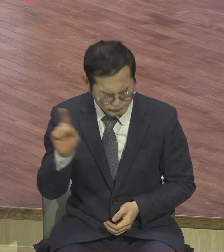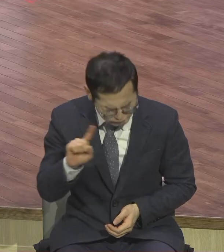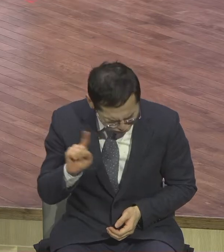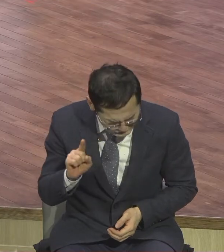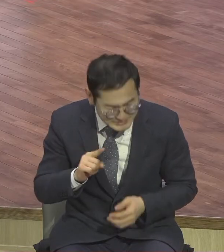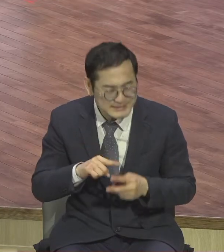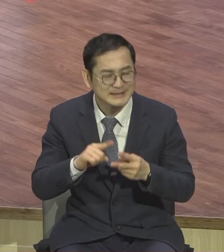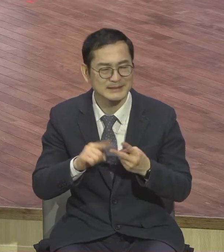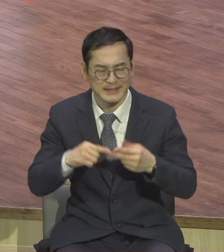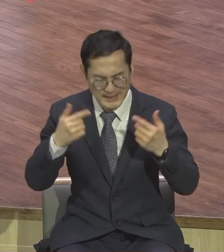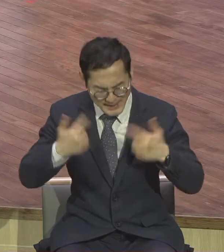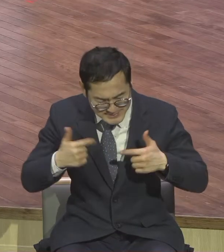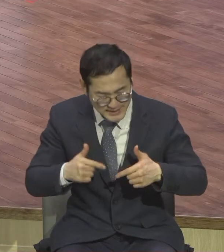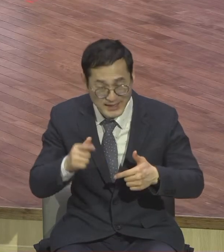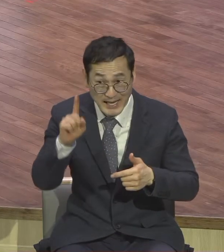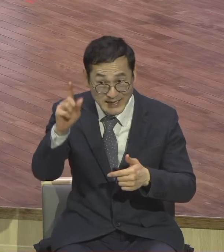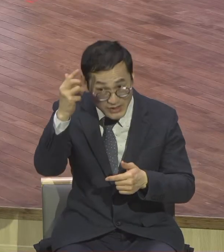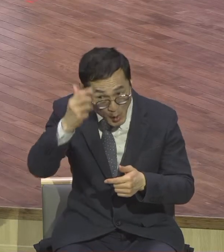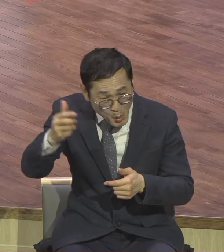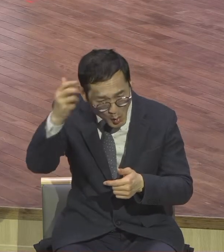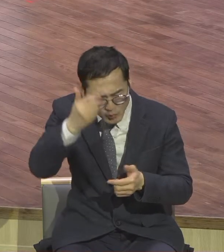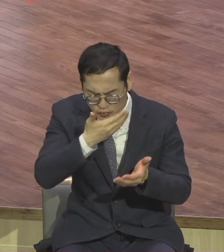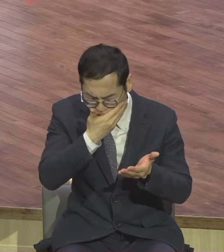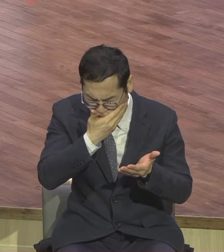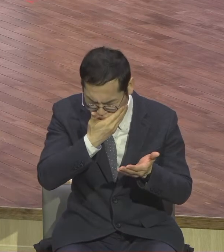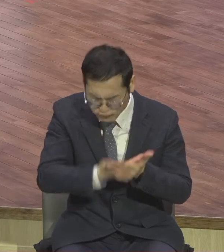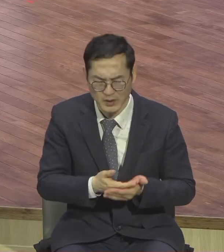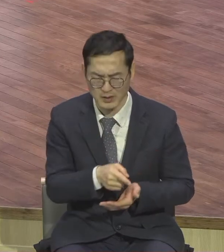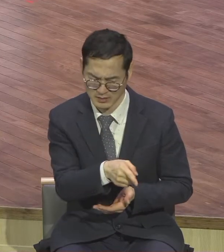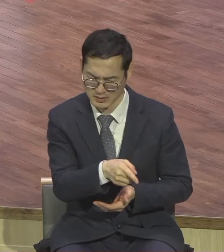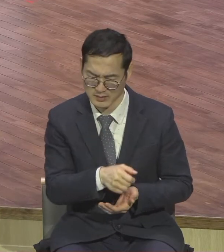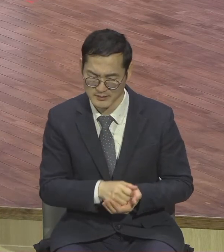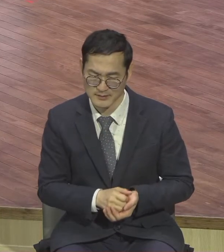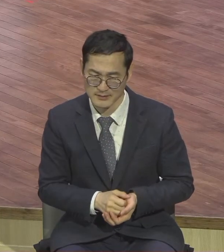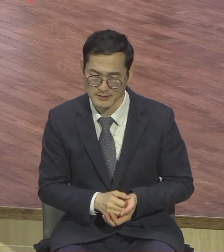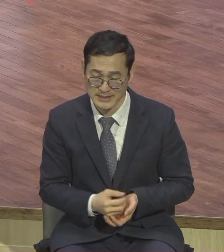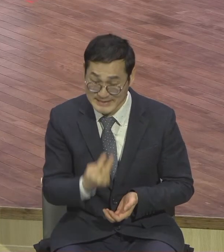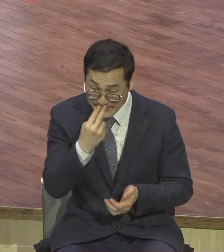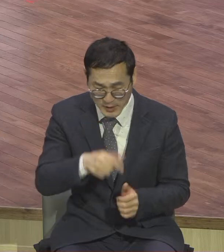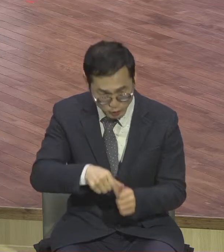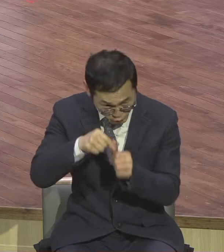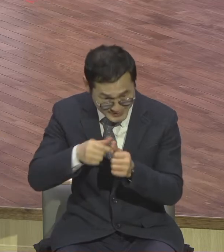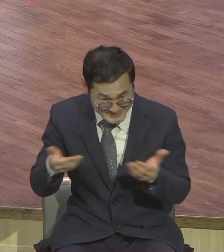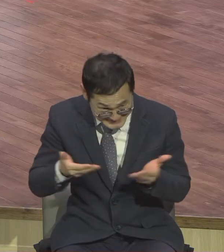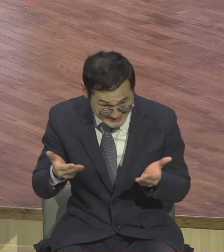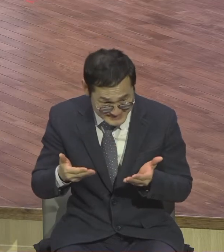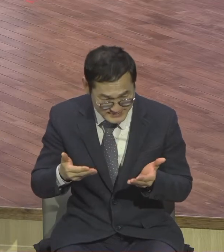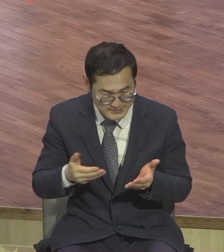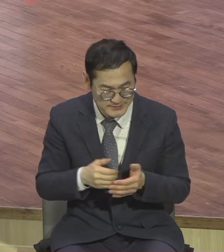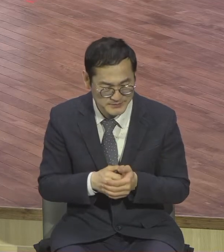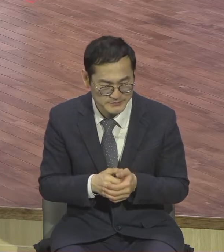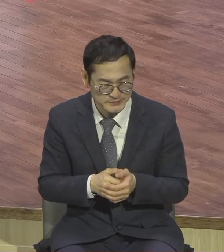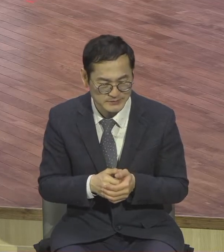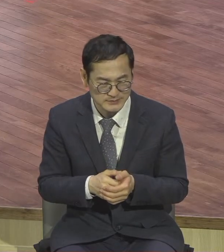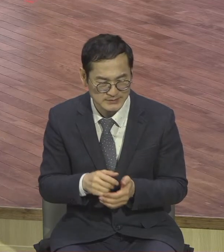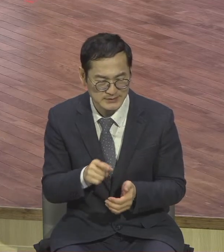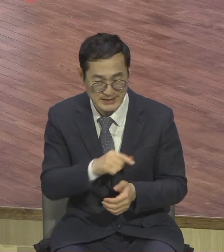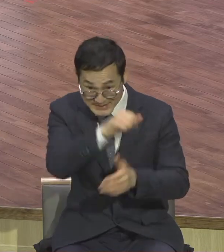소중함을 인식하고 생명살령 이래 인생 최고 우선순위를 정해라